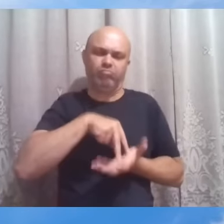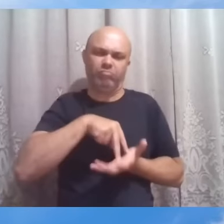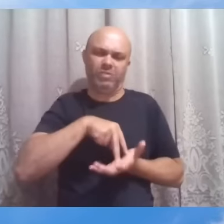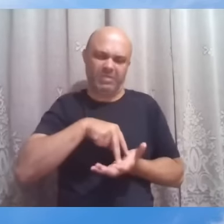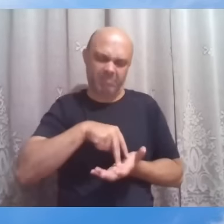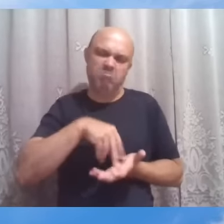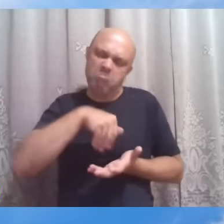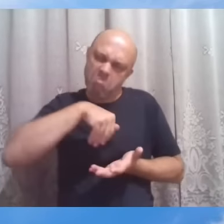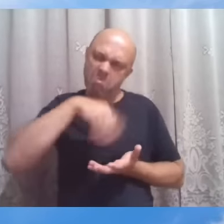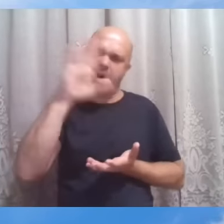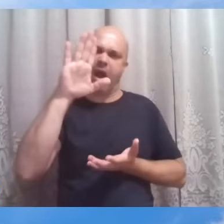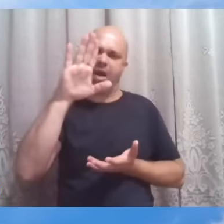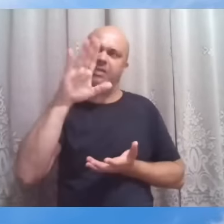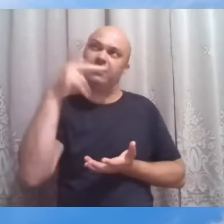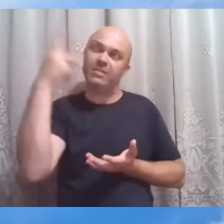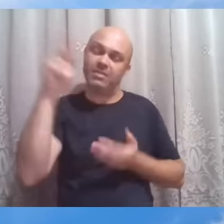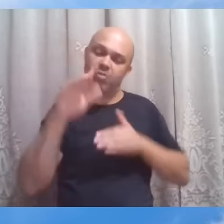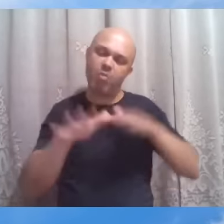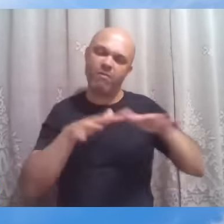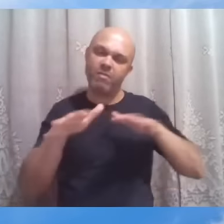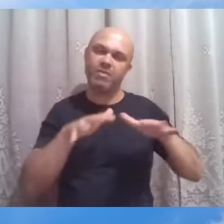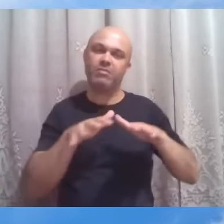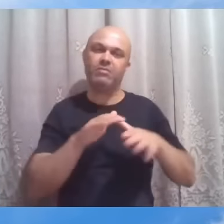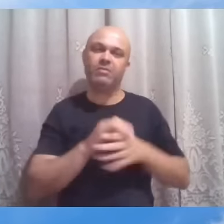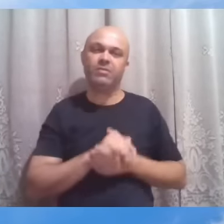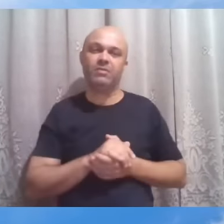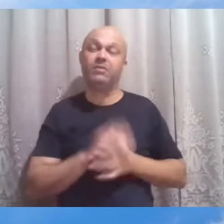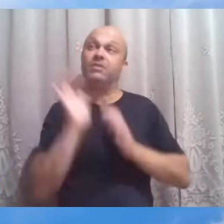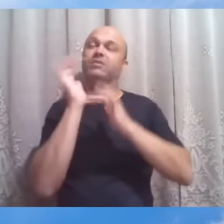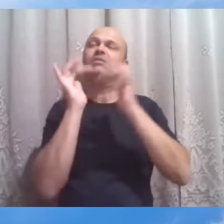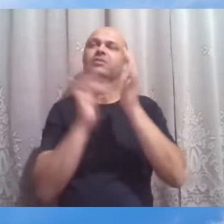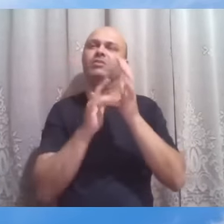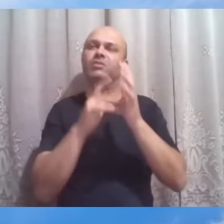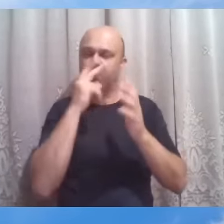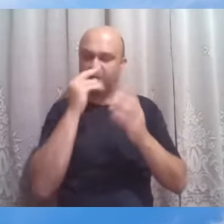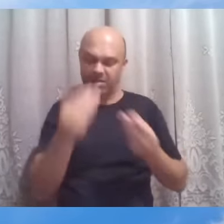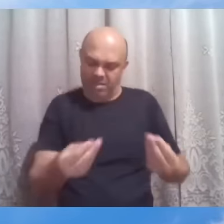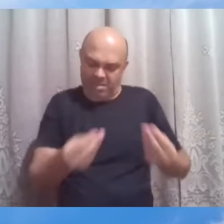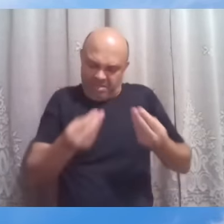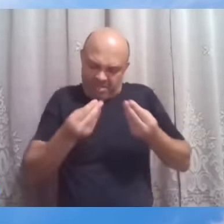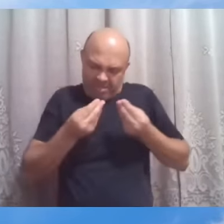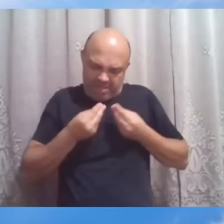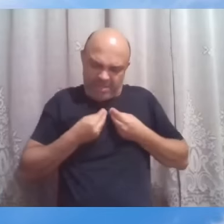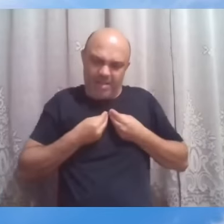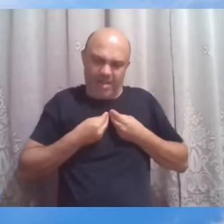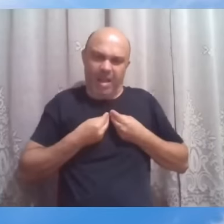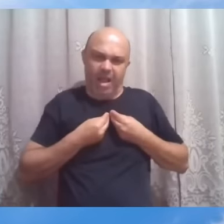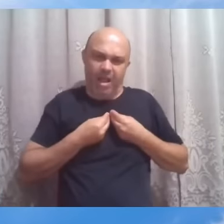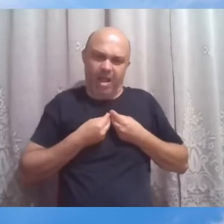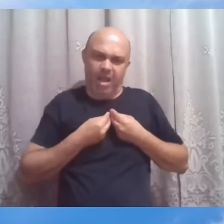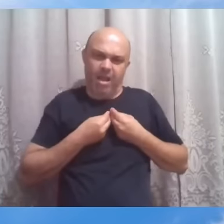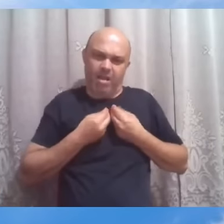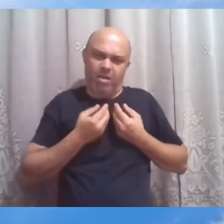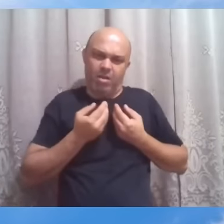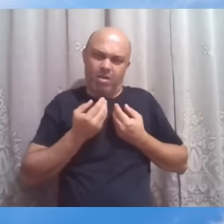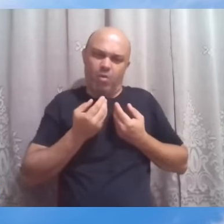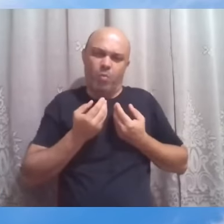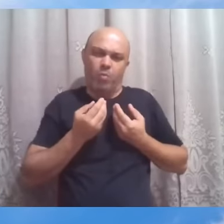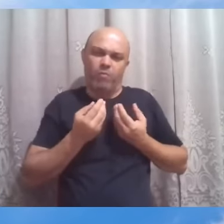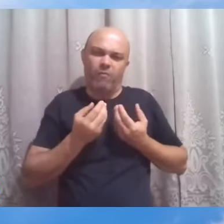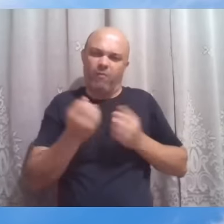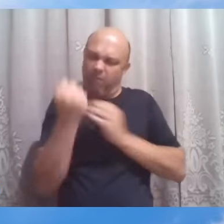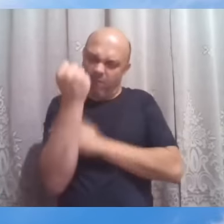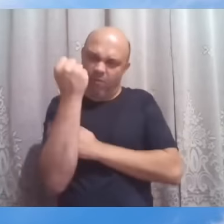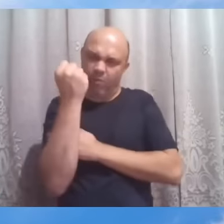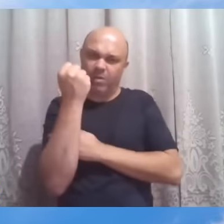vez mais no seu movimento. Jesus alimenta-nos, nutre-nos com os recursos do evangelho, mas sabe que existem